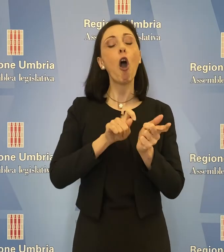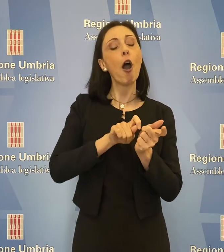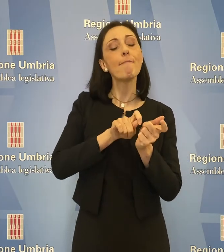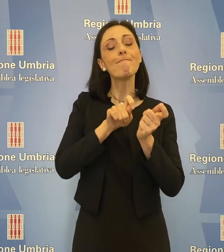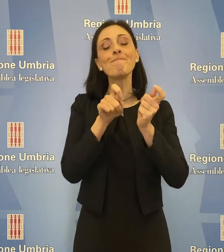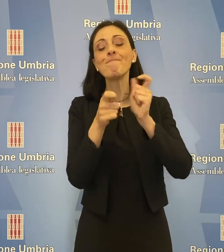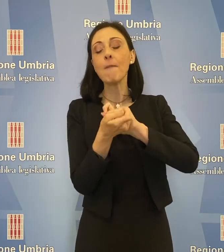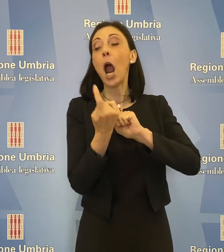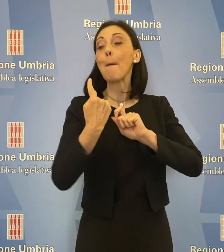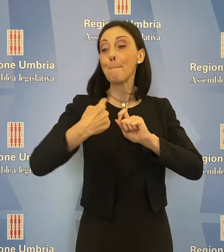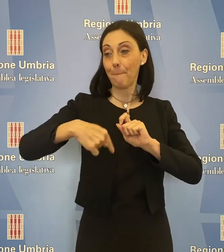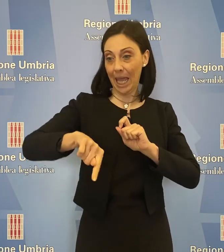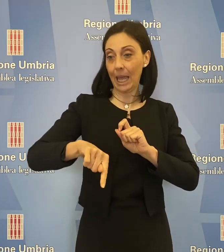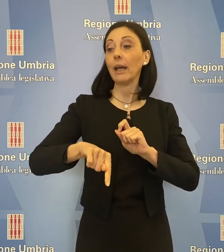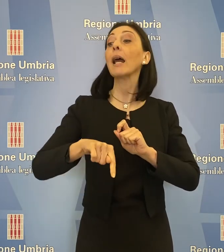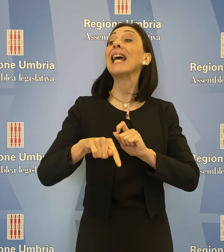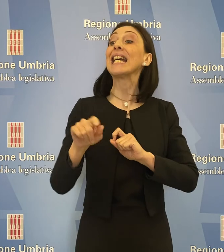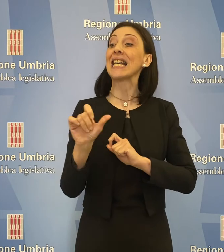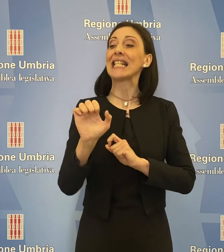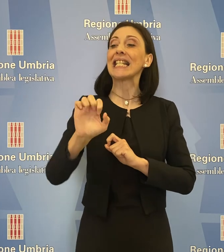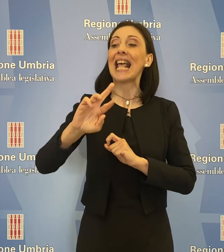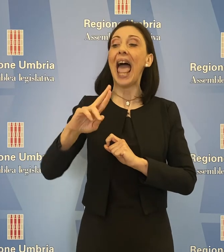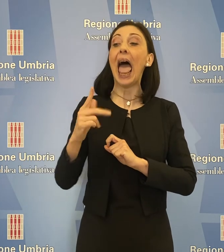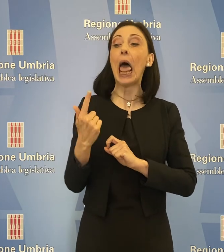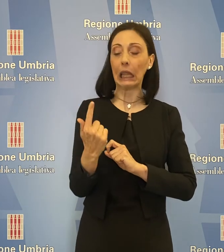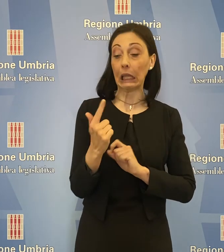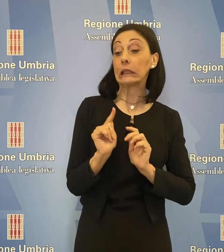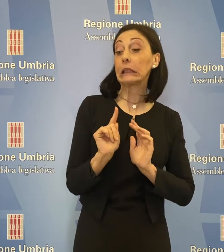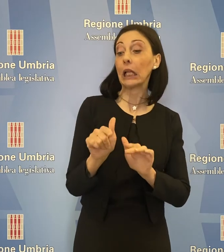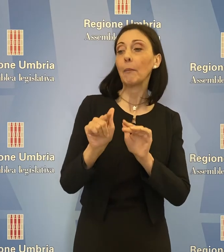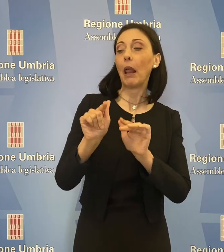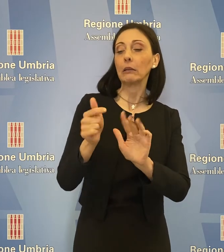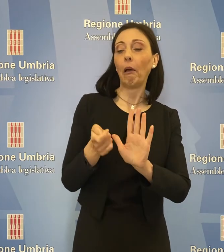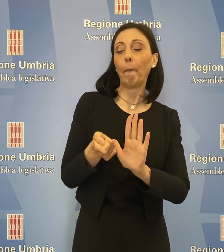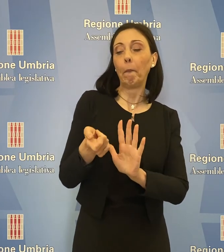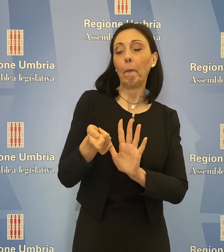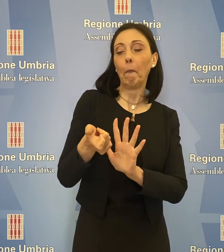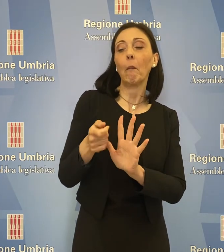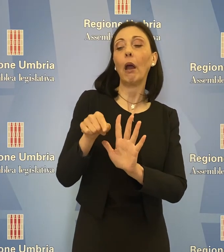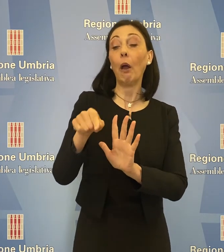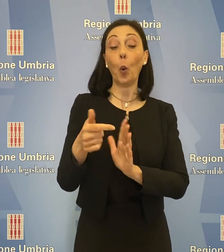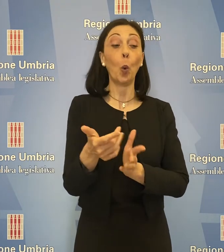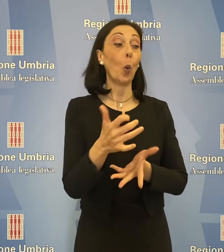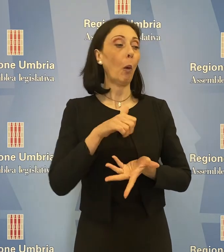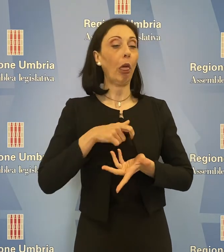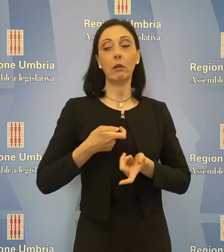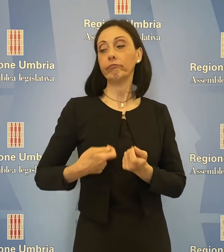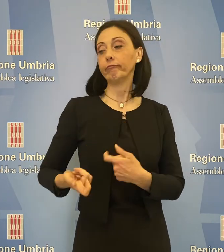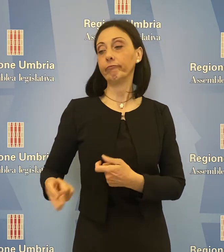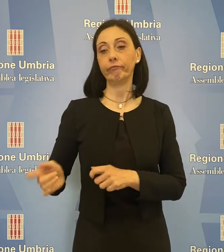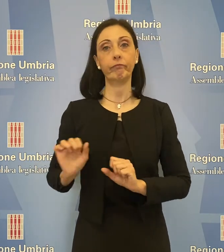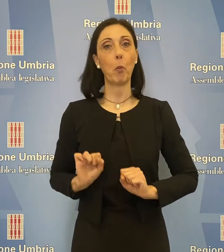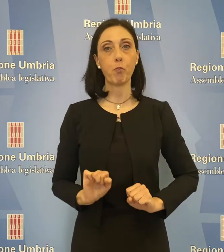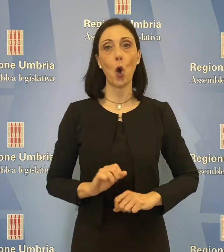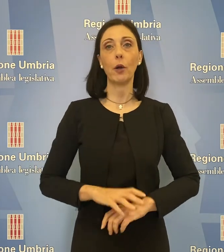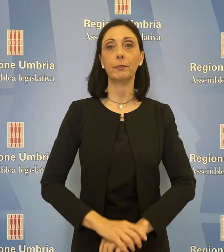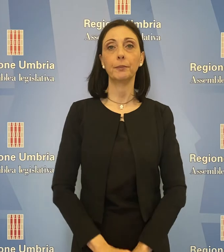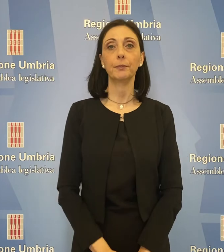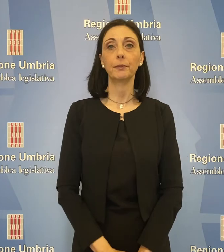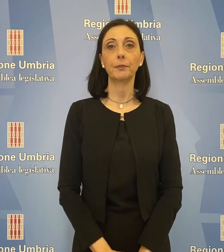'erogazione del metadone nei CERT su base settimanale, mettendo il consumatore in condizione di averne una quantità che poi può essere